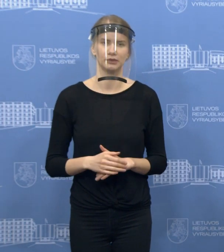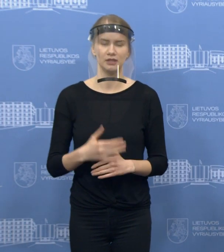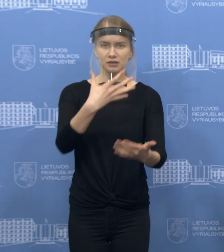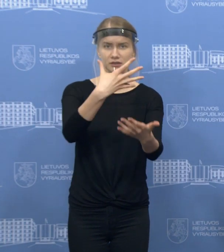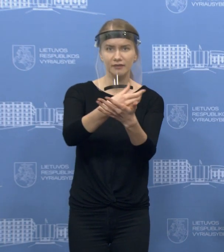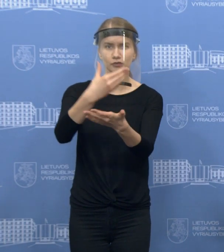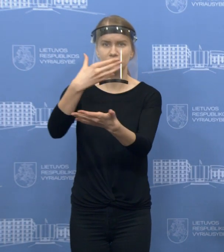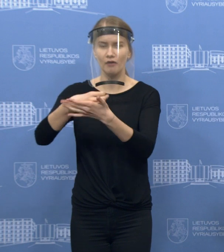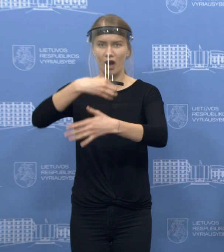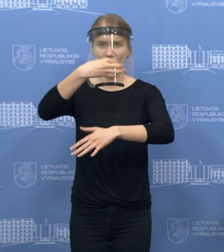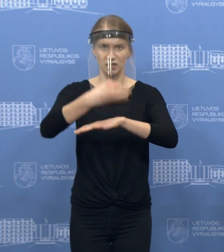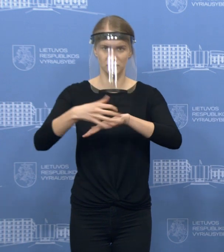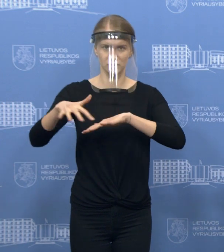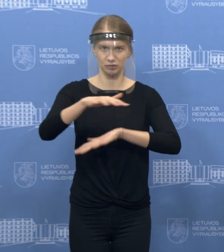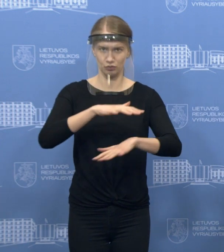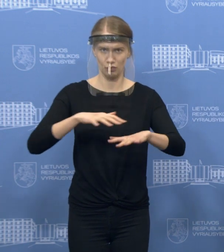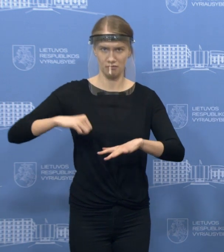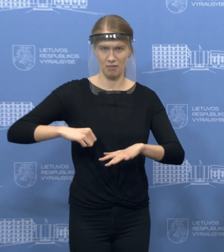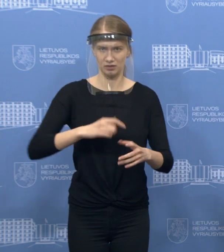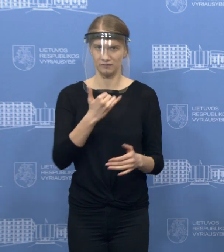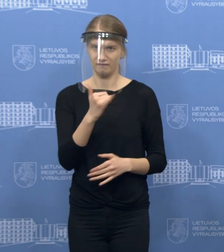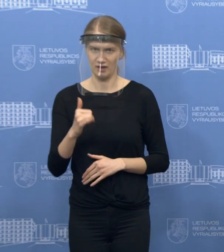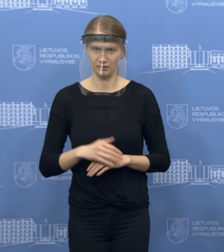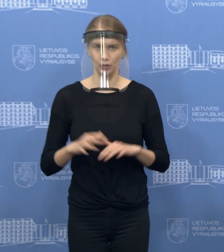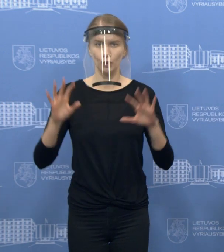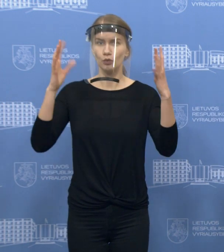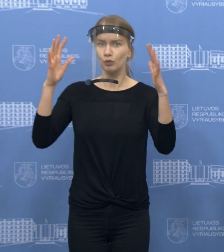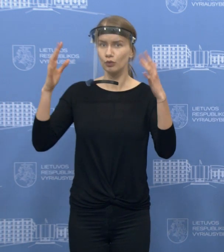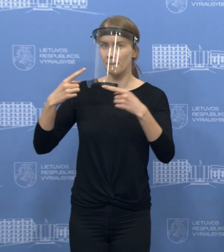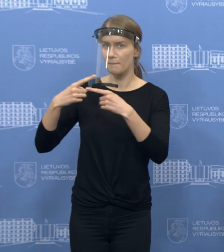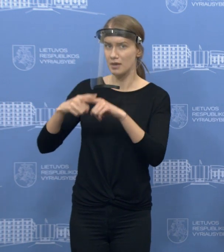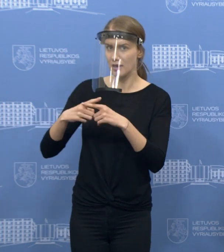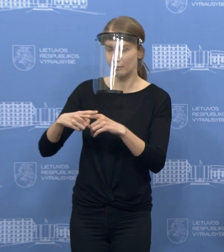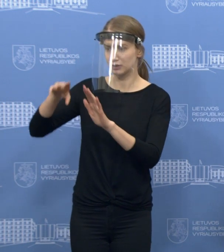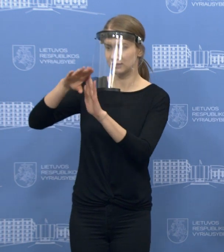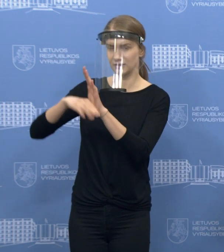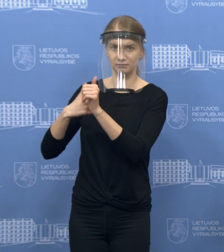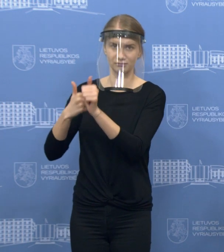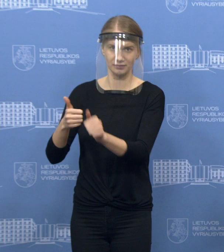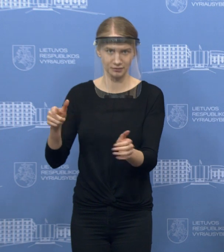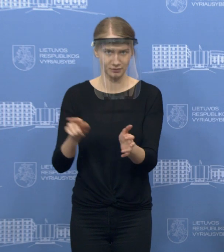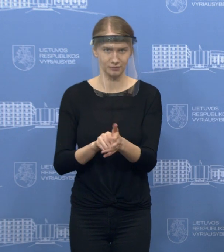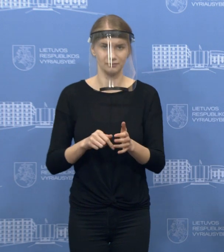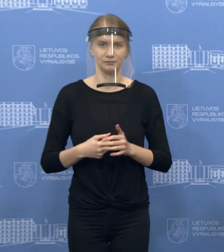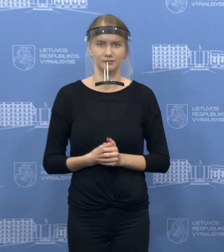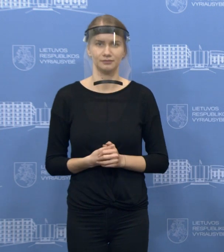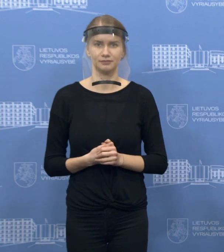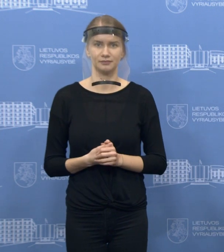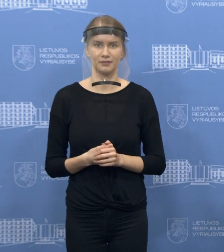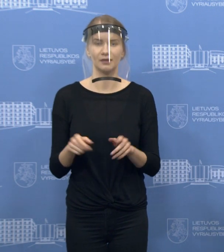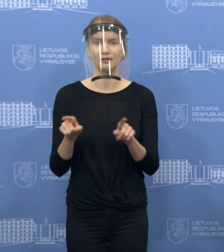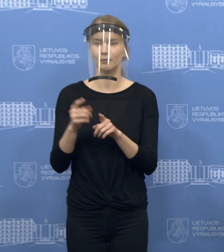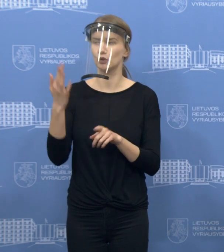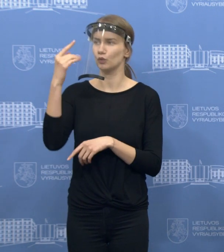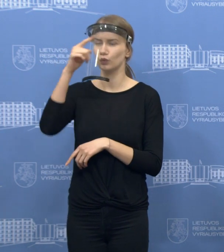individualiai, protingai, atsakingai ir tik tai šimtinais atvejais naudoti tas priemonės, kurie suteikia įstatymas. Toliau išlieka draudimo susimiečiams